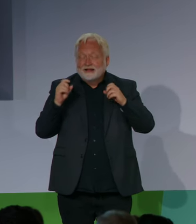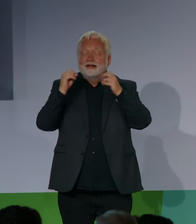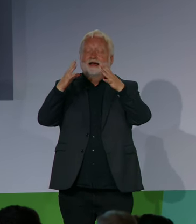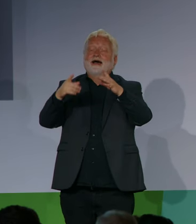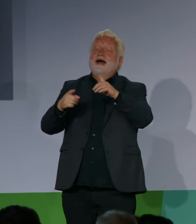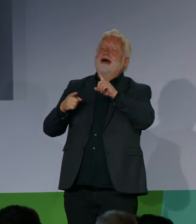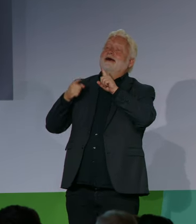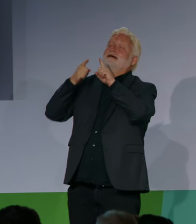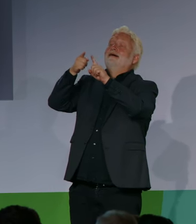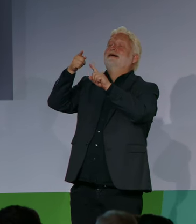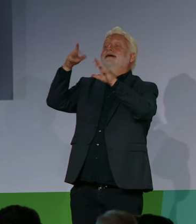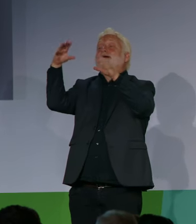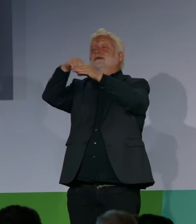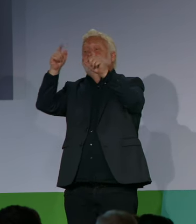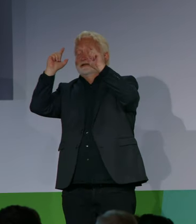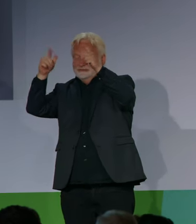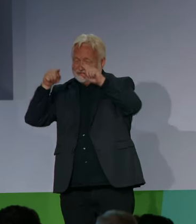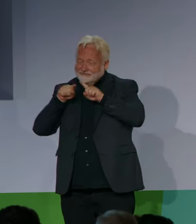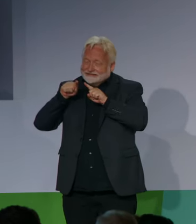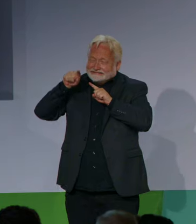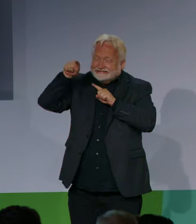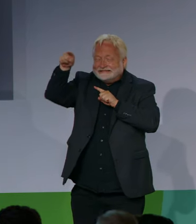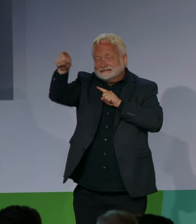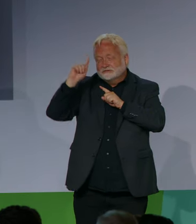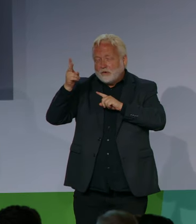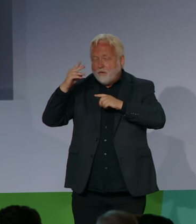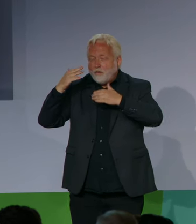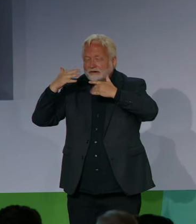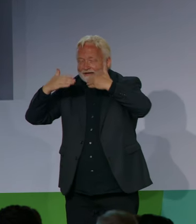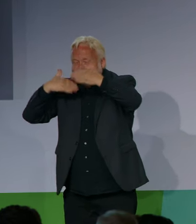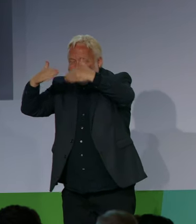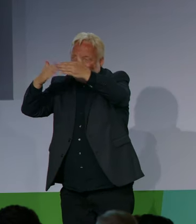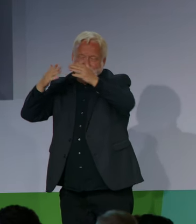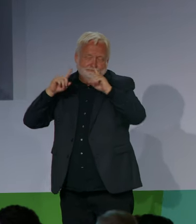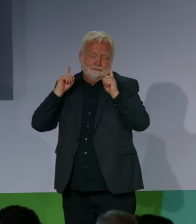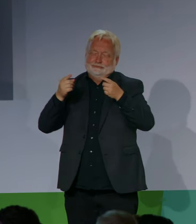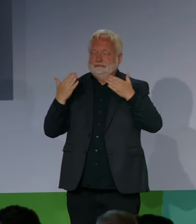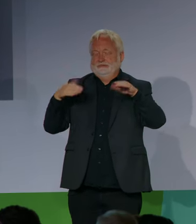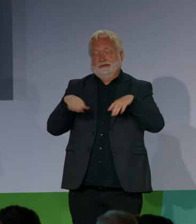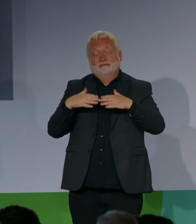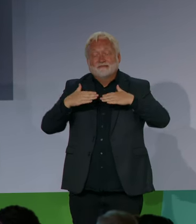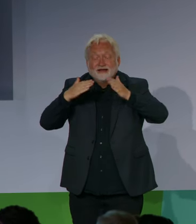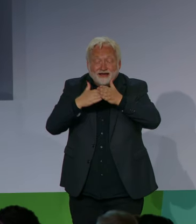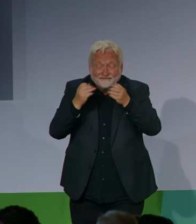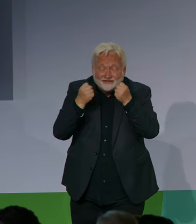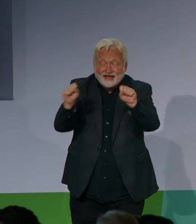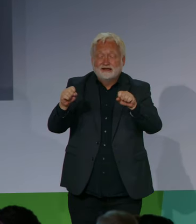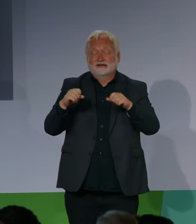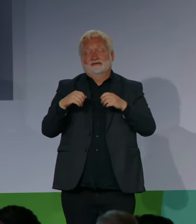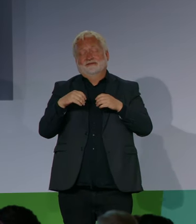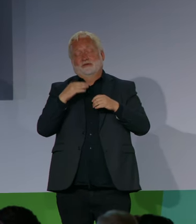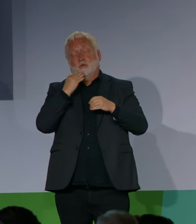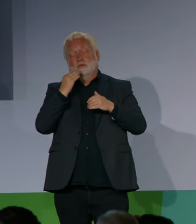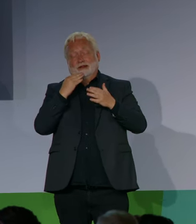mit den Ländern einheitliche Standards. Und wir stehen zu dem Ziel, die bestehenden gesetzlichen Ausnahmen bei der Barrierefreiheit im